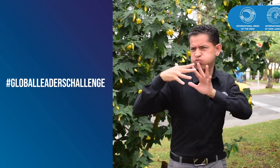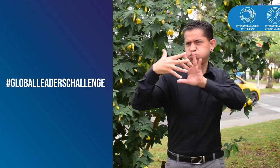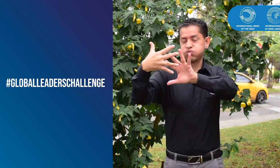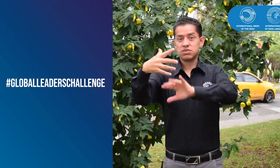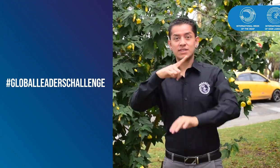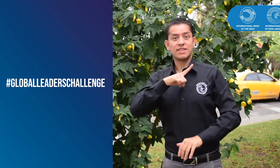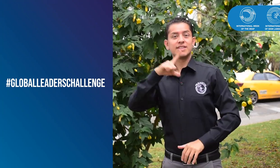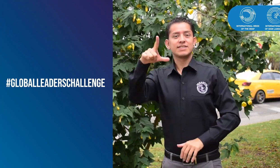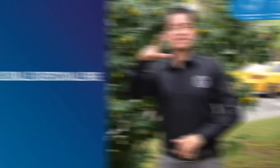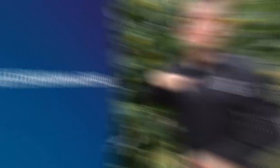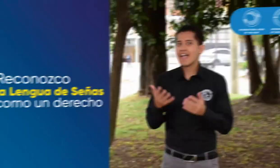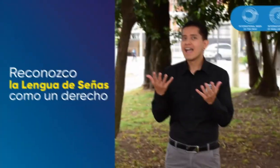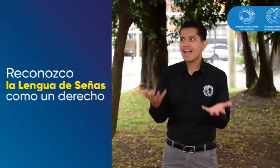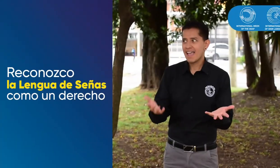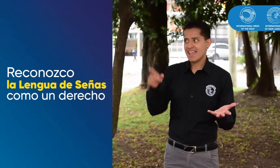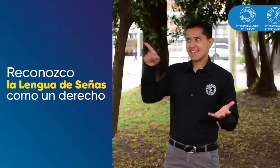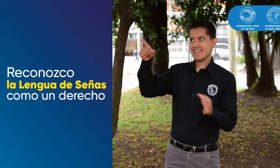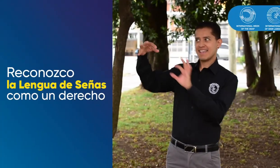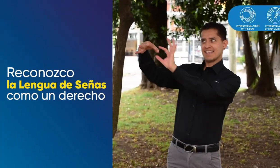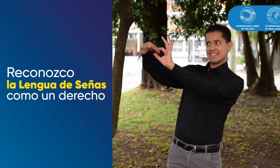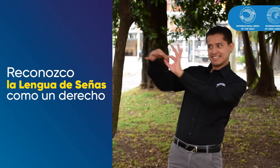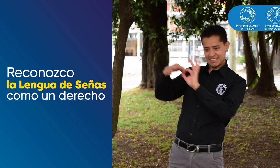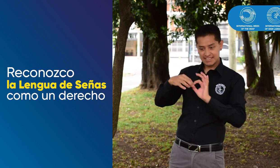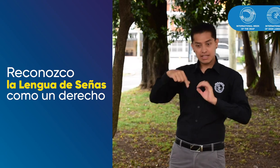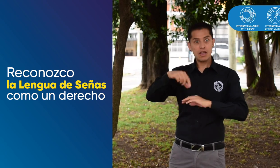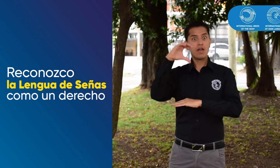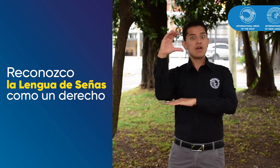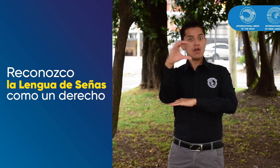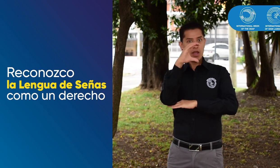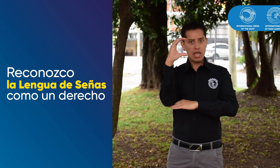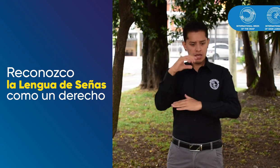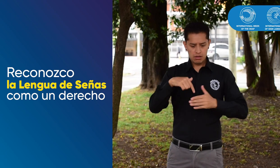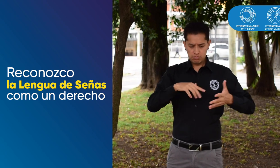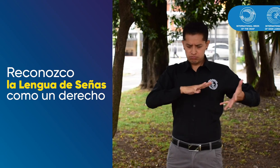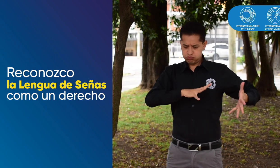Challenger. En nuestro país nos adherimos con la frase